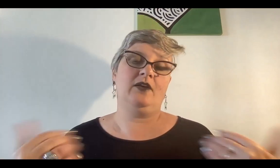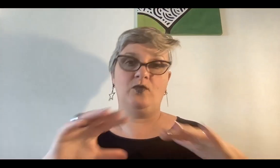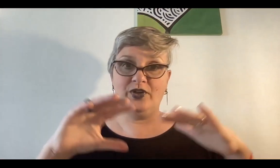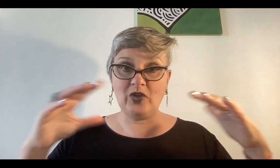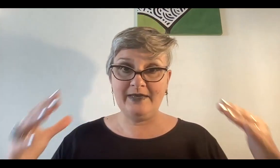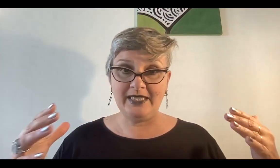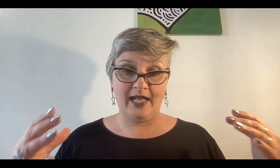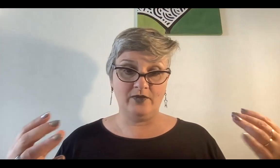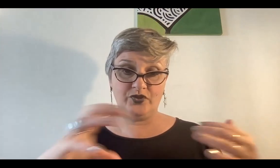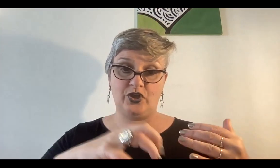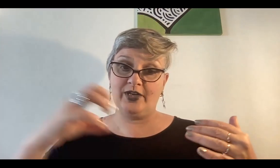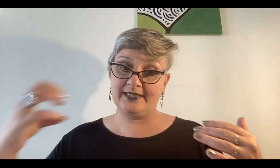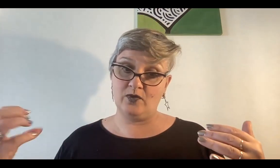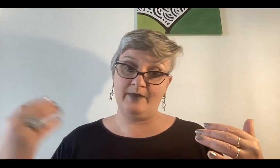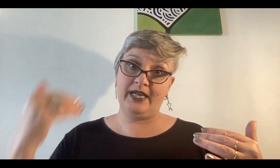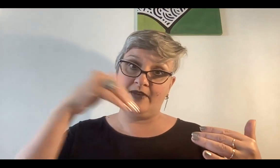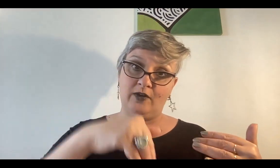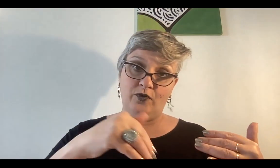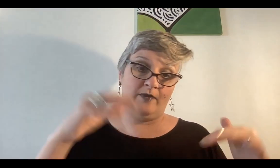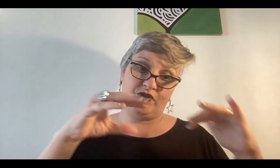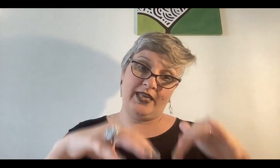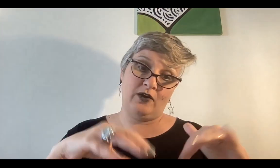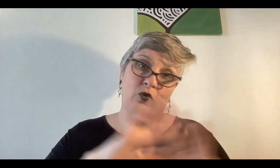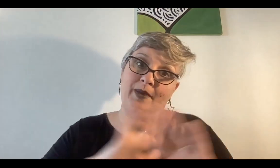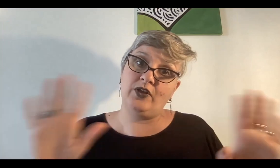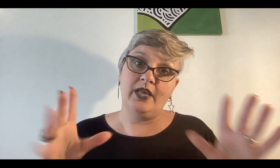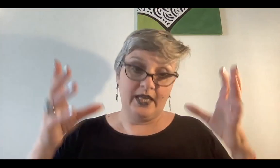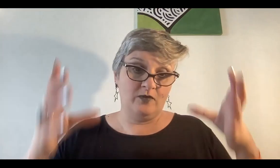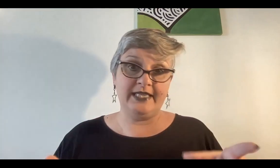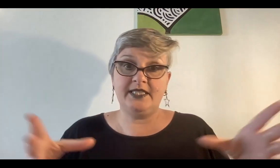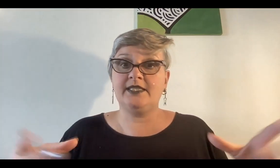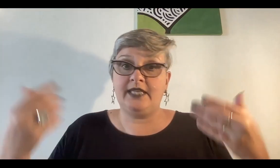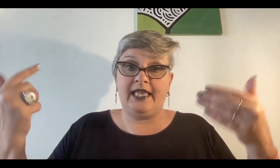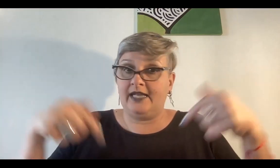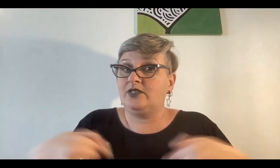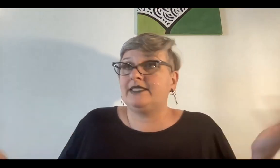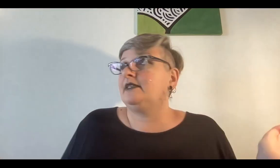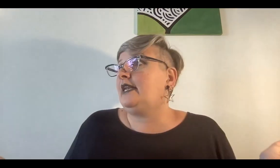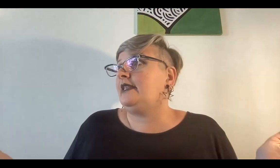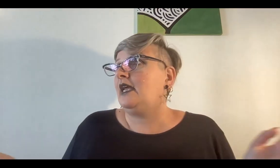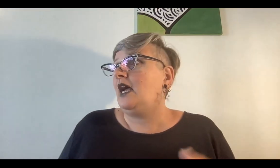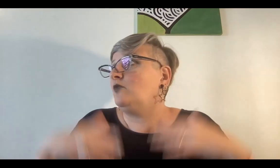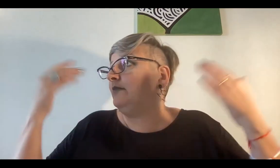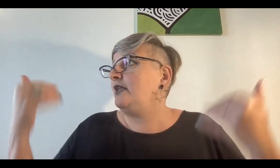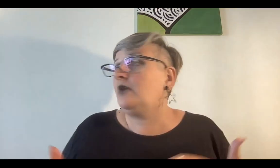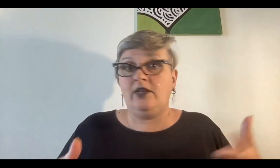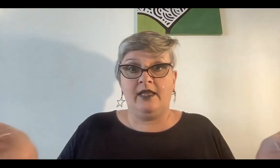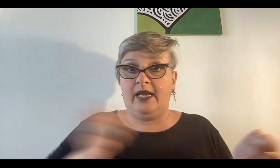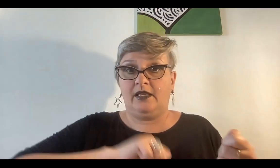Como esto es limitado, yo tengo que hacer lugar para que venga algo nuevo, si hay algo ocupado es como una silla sentada, acá no se va a sentar nadie, algún maleducado nada más que